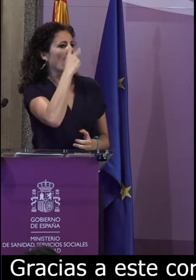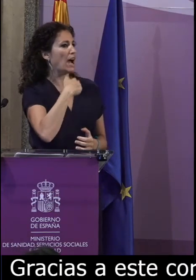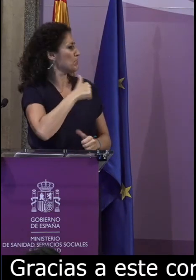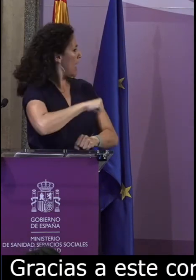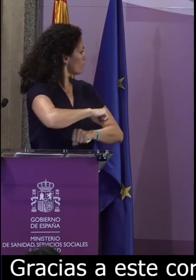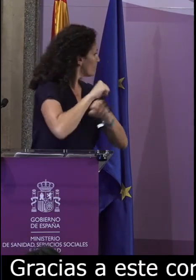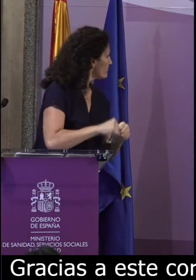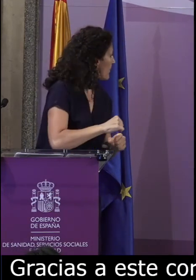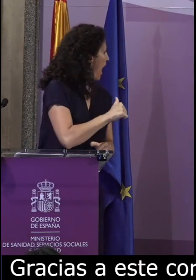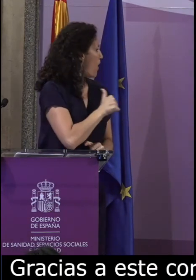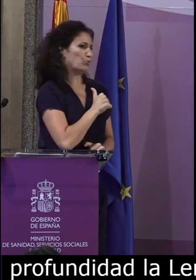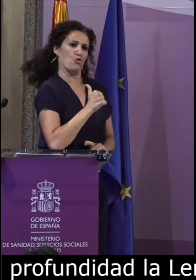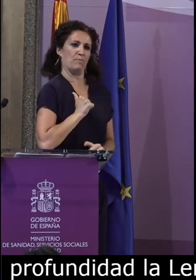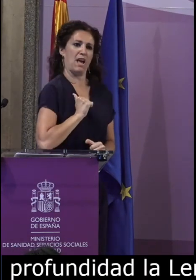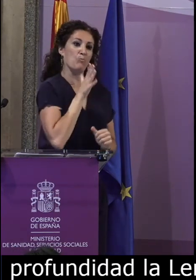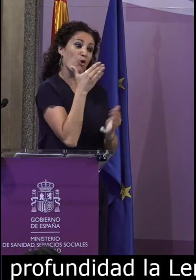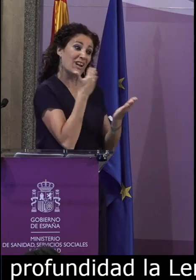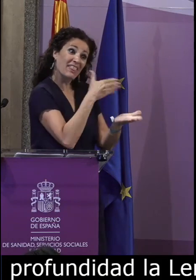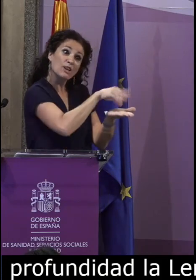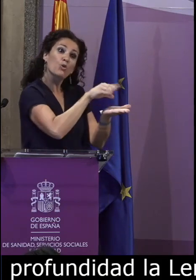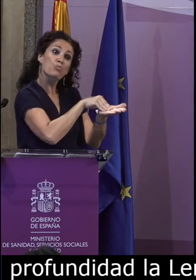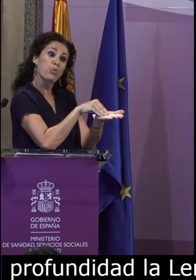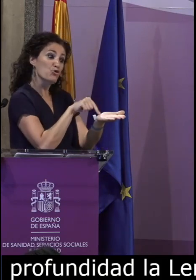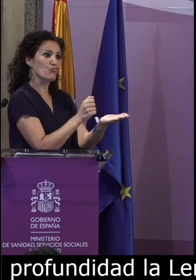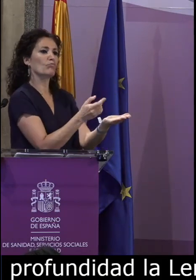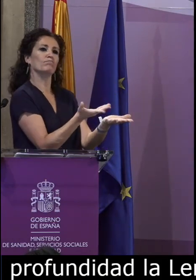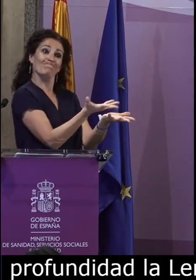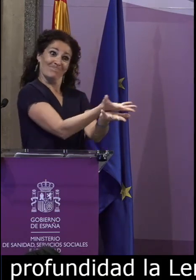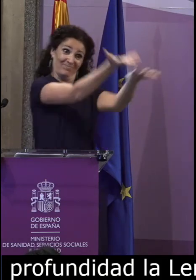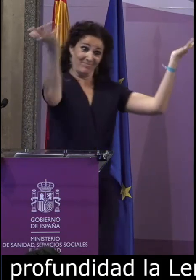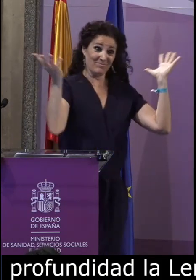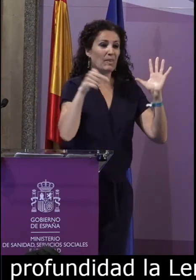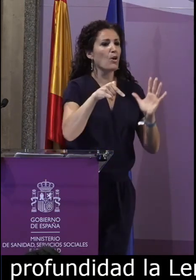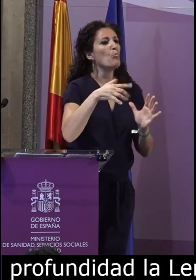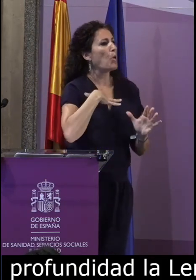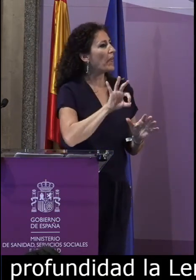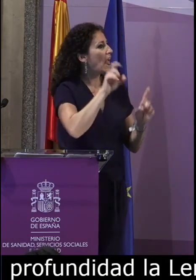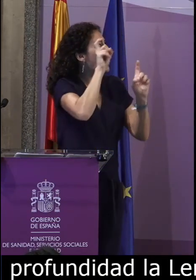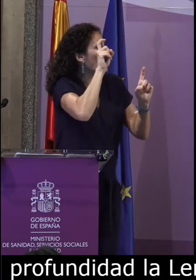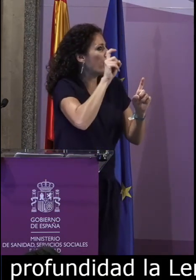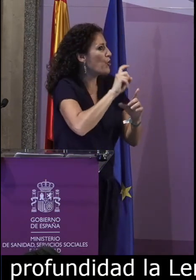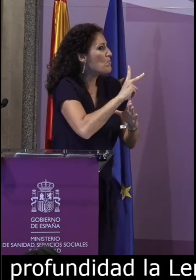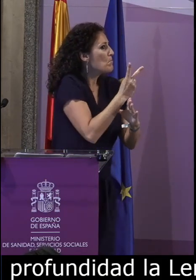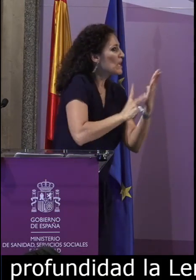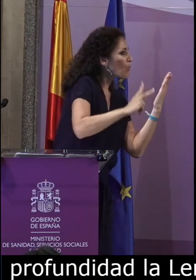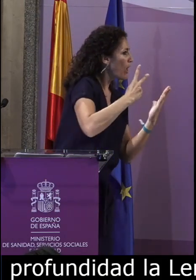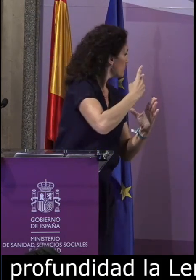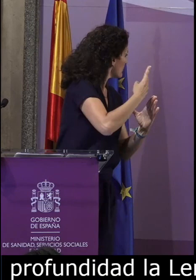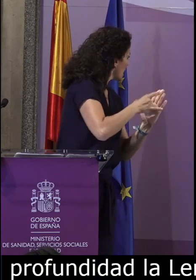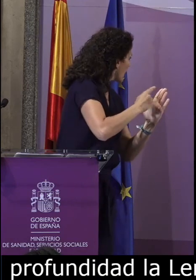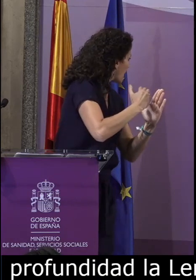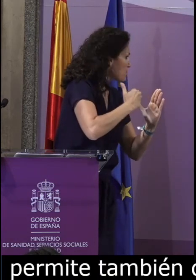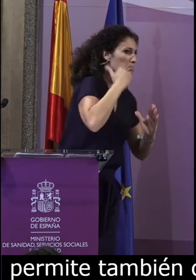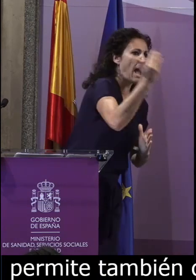nos permite también conocer y favorecer y favorecer potenciar la autonomía del colectivo